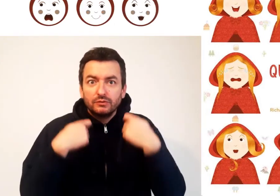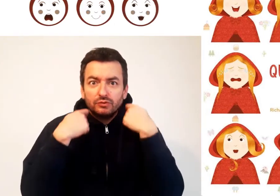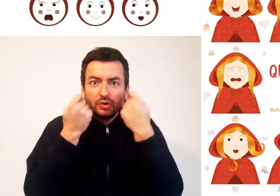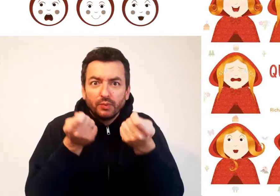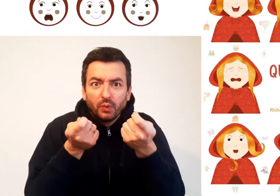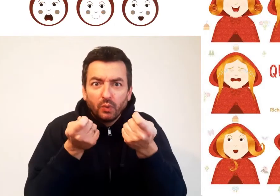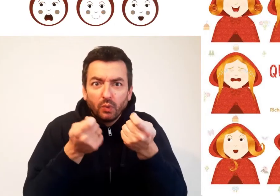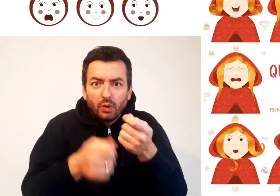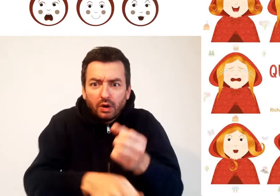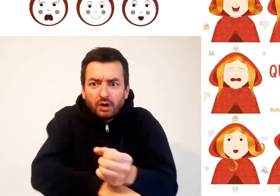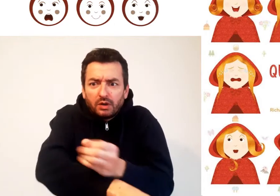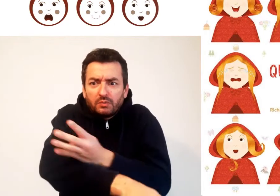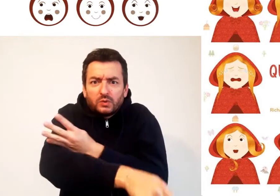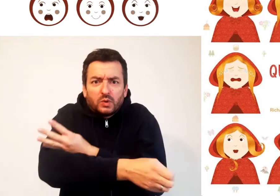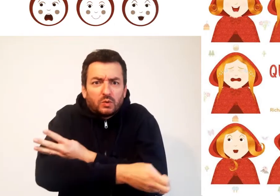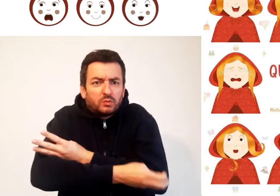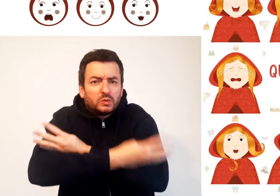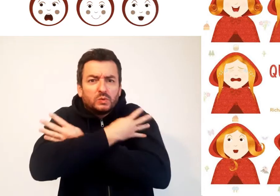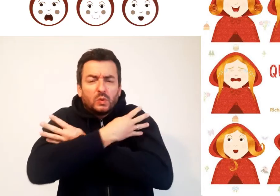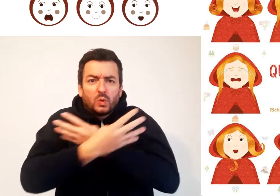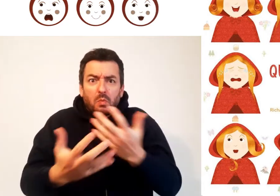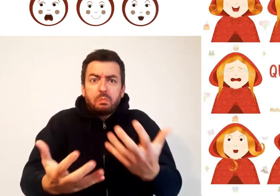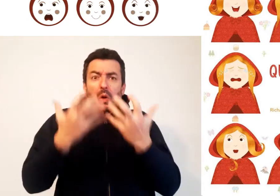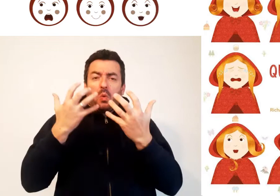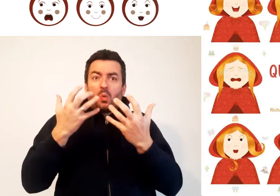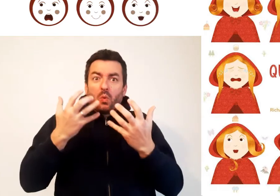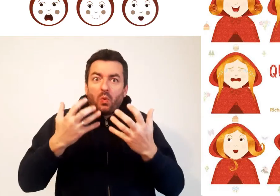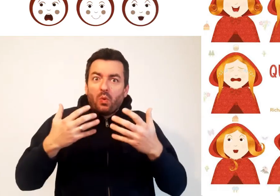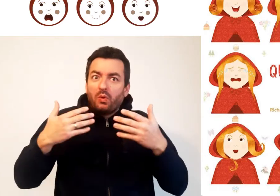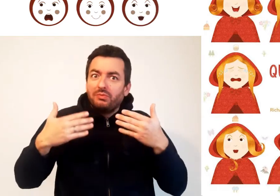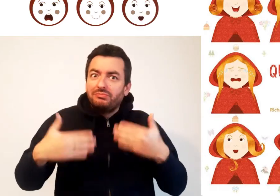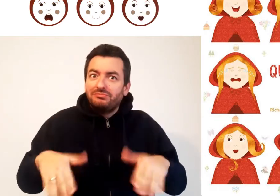Que d'émotions, chaperon !